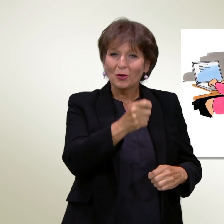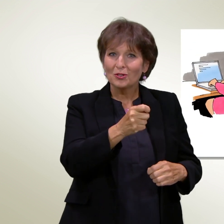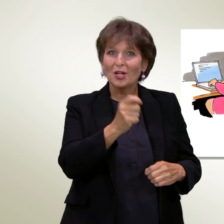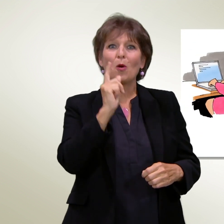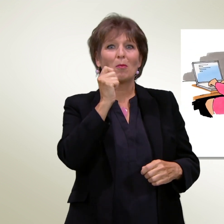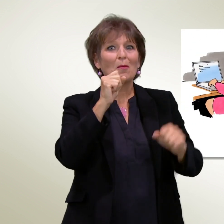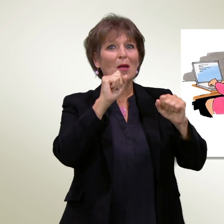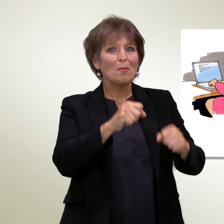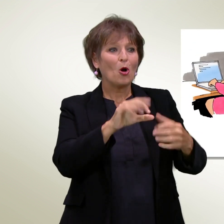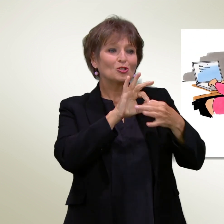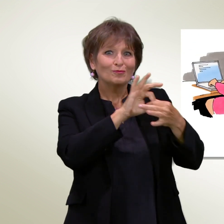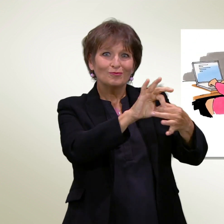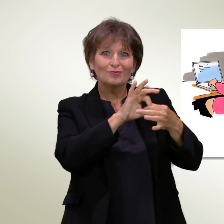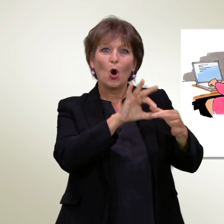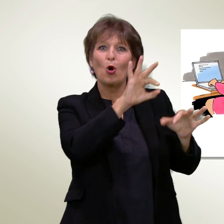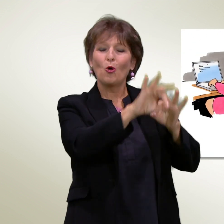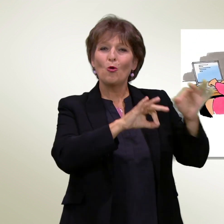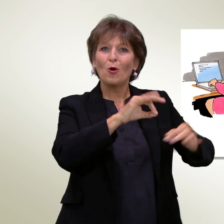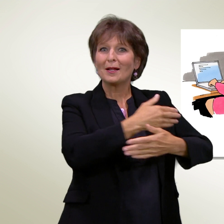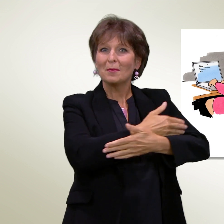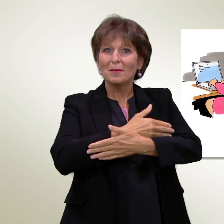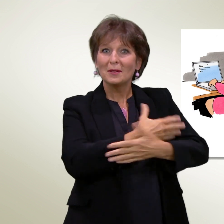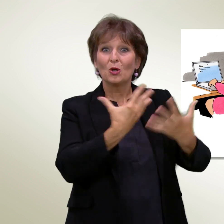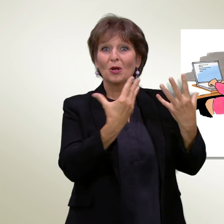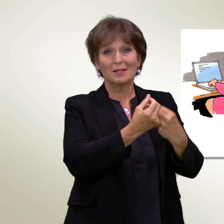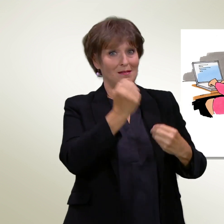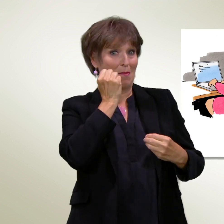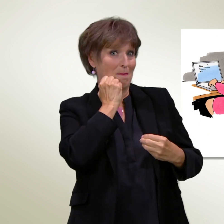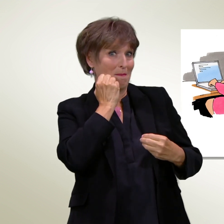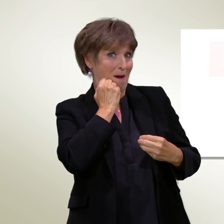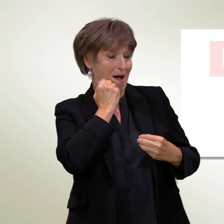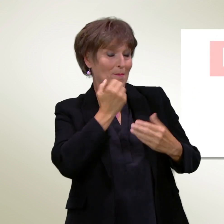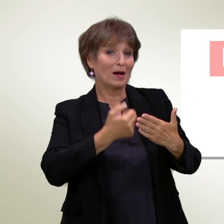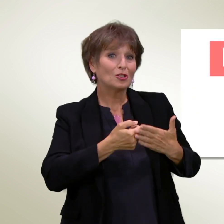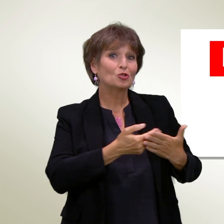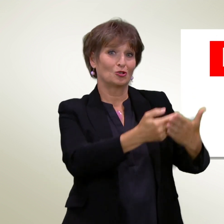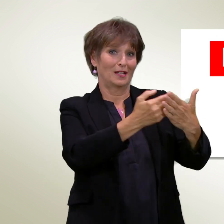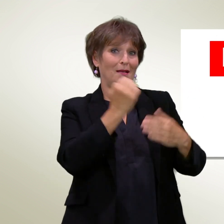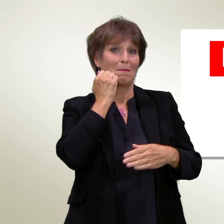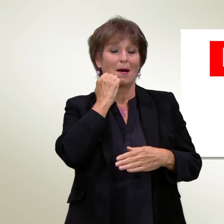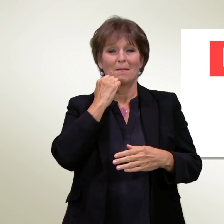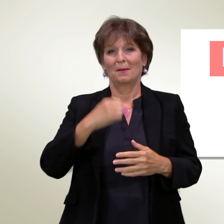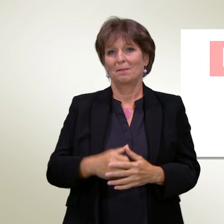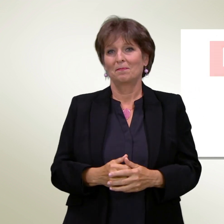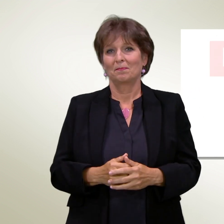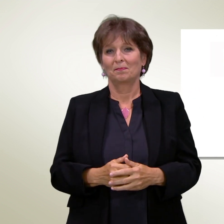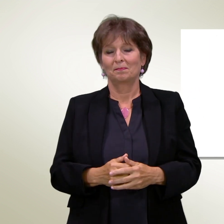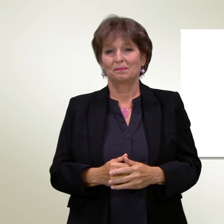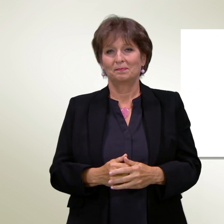facilmente alla cura del neonato, alleggerendo il lavoro delle mamme. Di che cosa si tratta in dettaglio? Dopo la